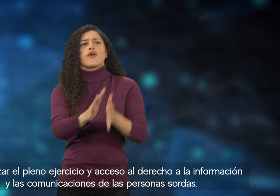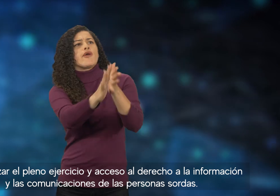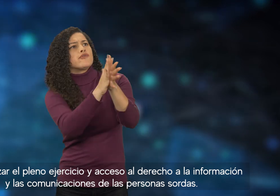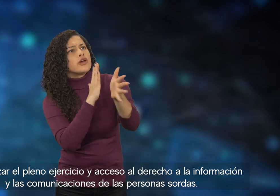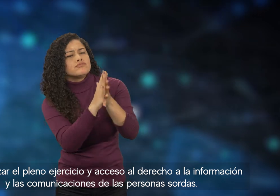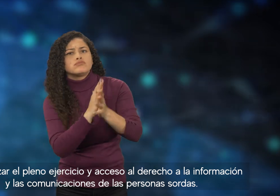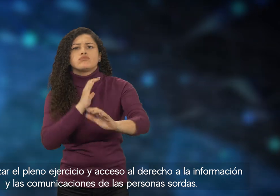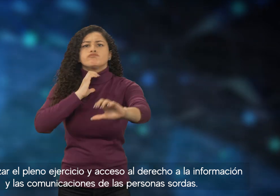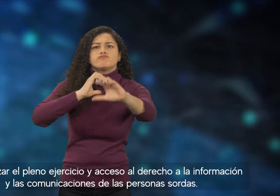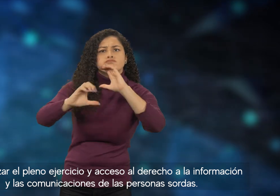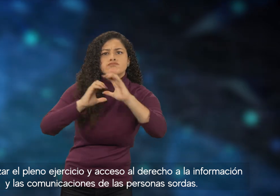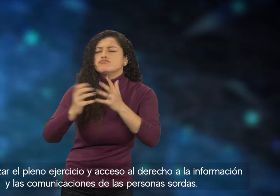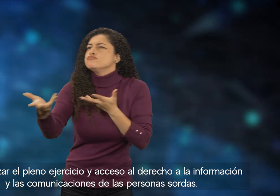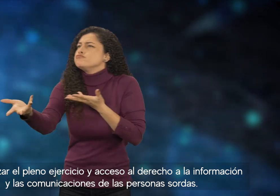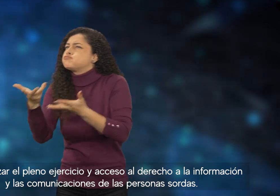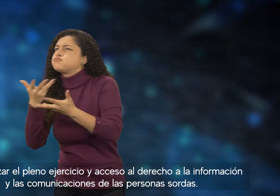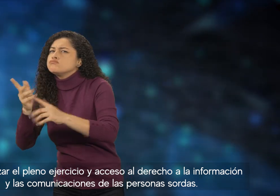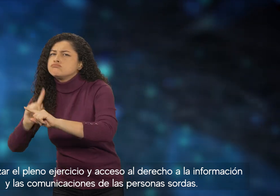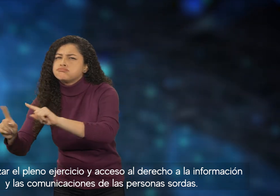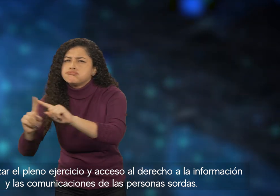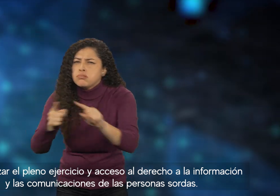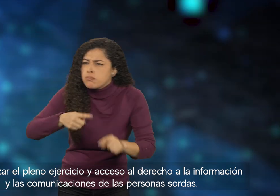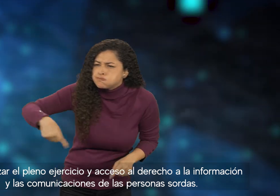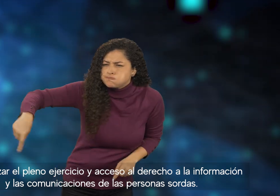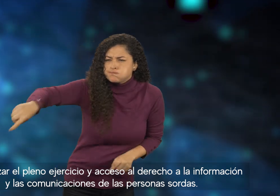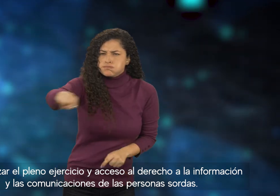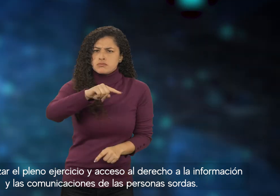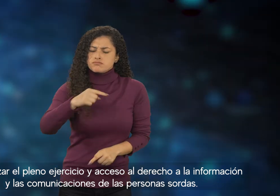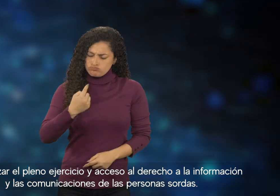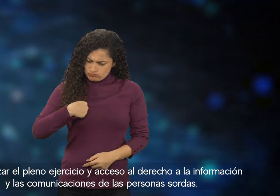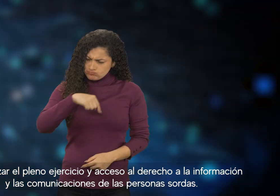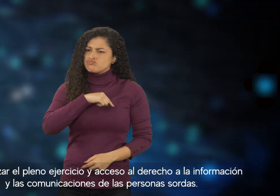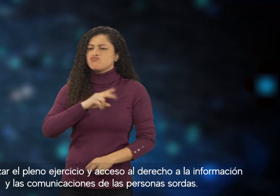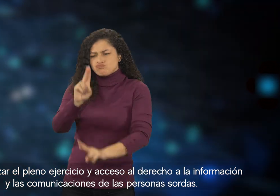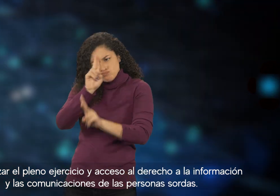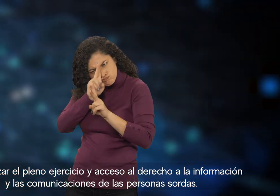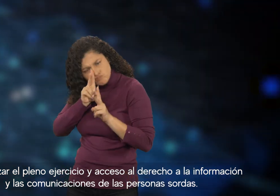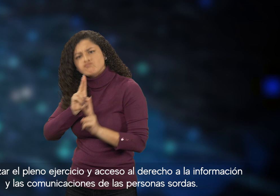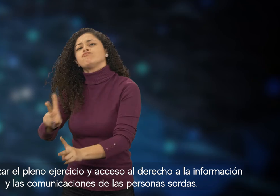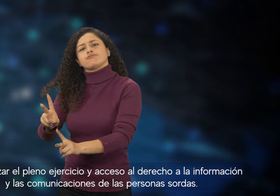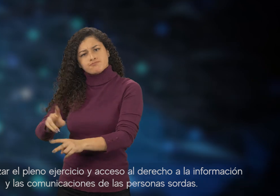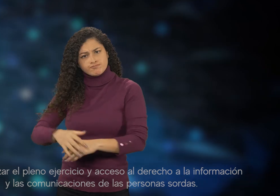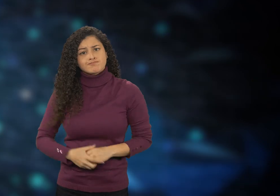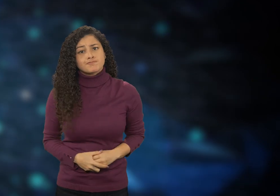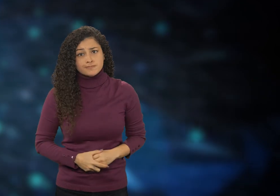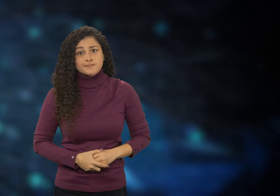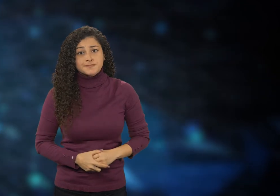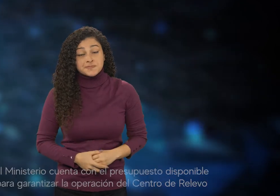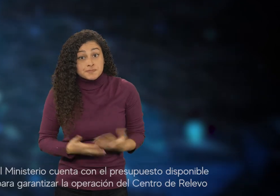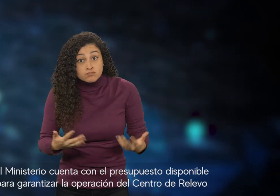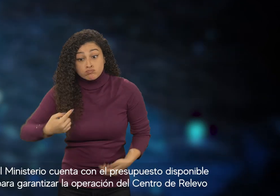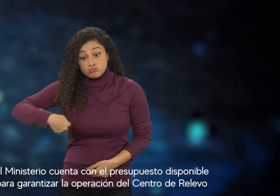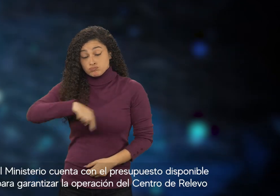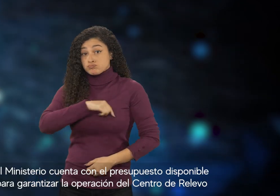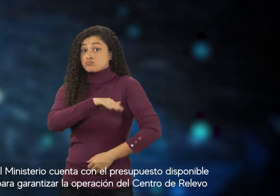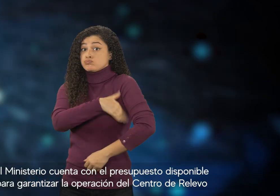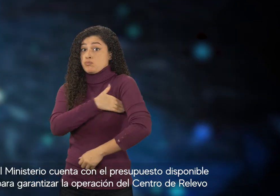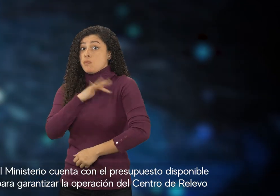ejercicio y acceso al derecho a la información y las comunicaciones de las personas sordas. El Ministerio